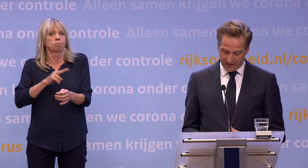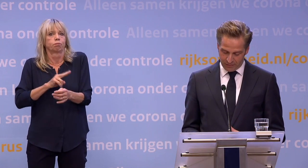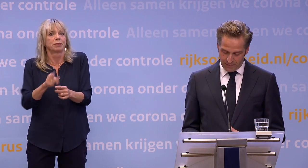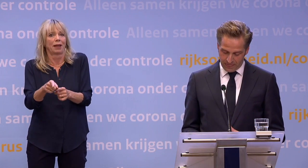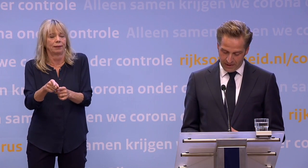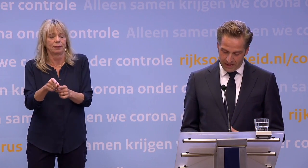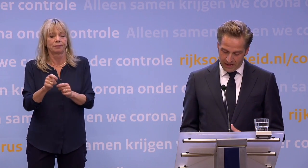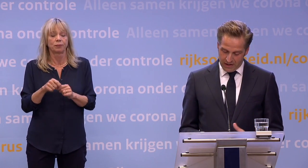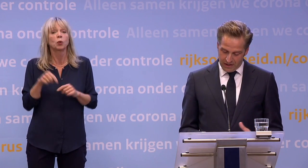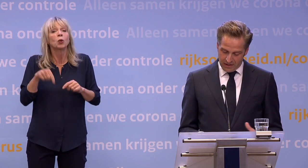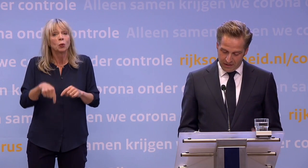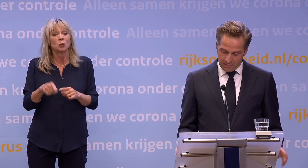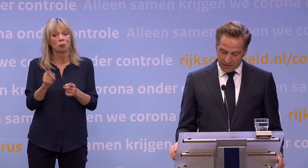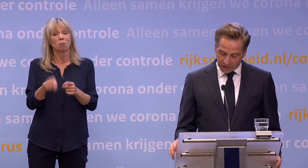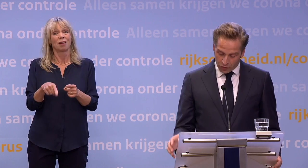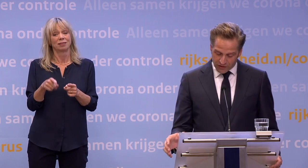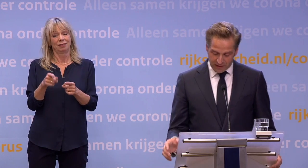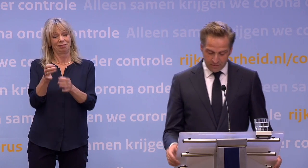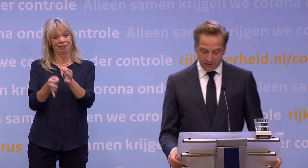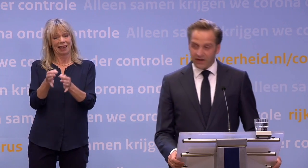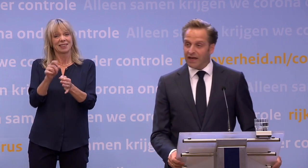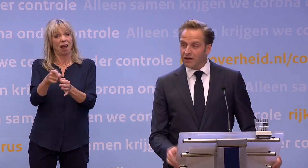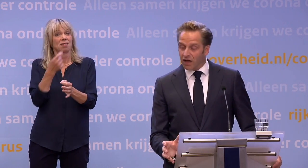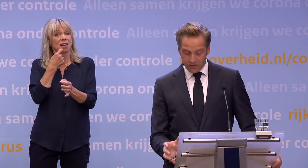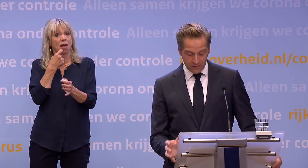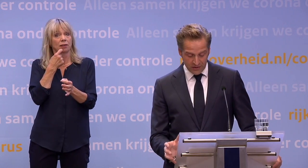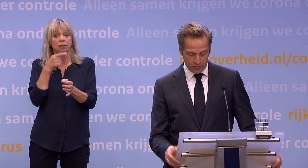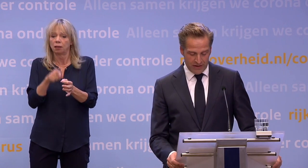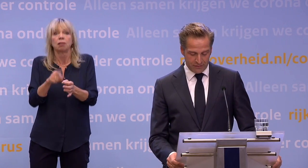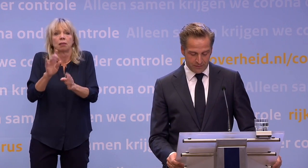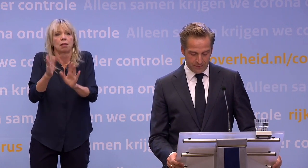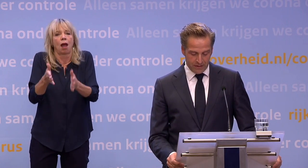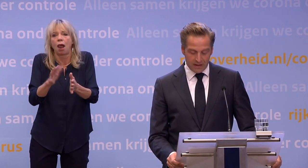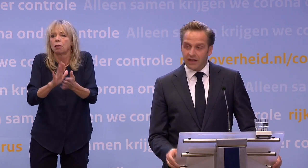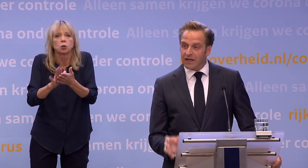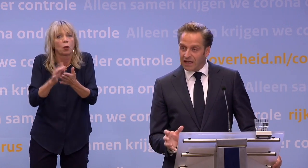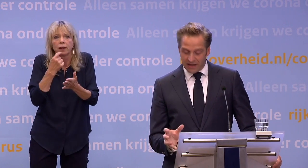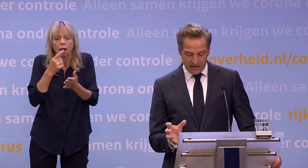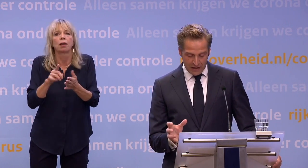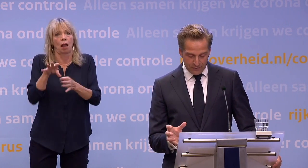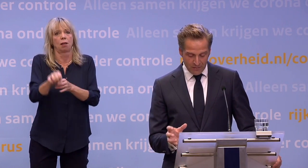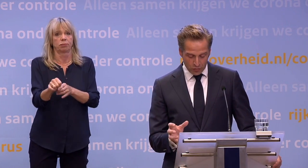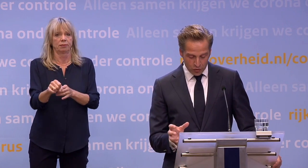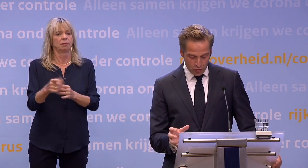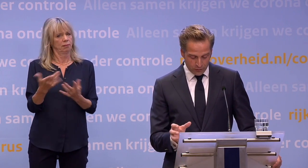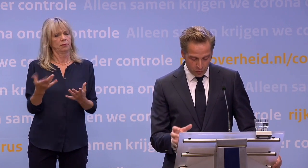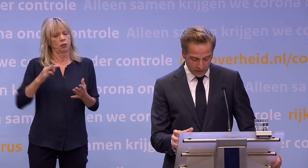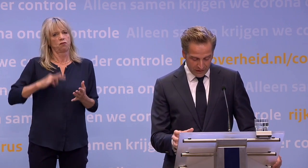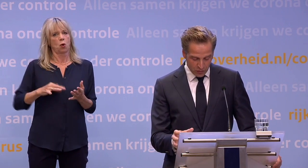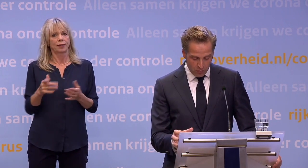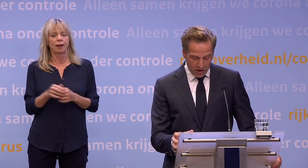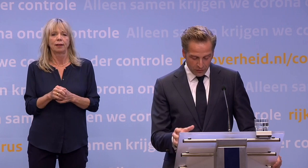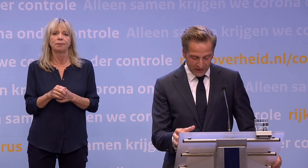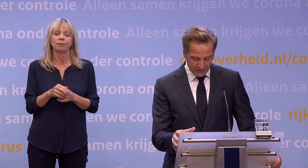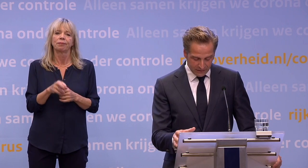als ze klachten hebben. Maar dat nog sneller in beeld krijgen, dat kan winst opleveren. GGD en RIVM onderzoeken of het